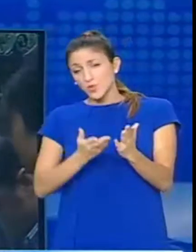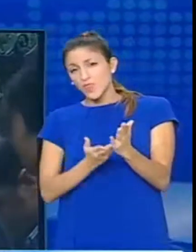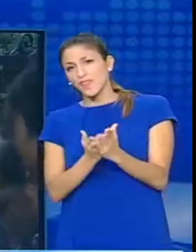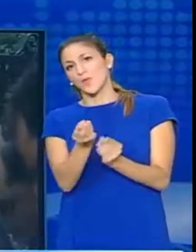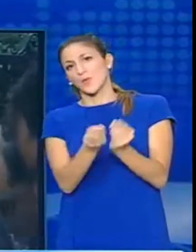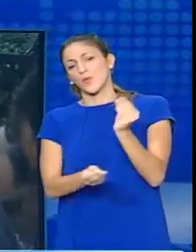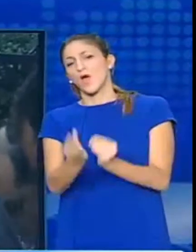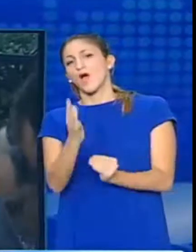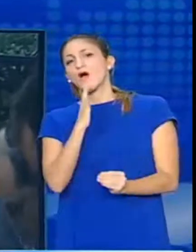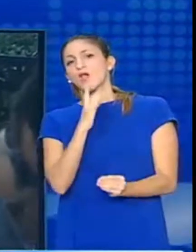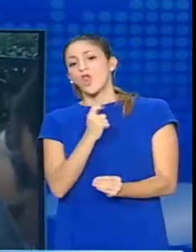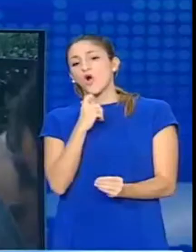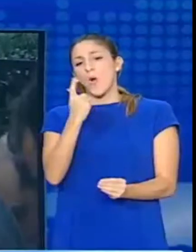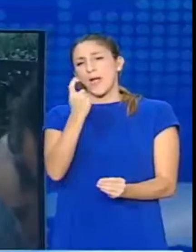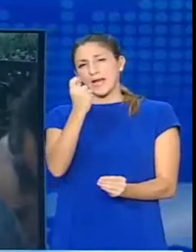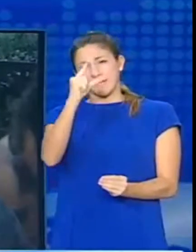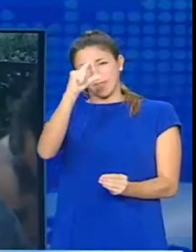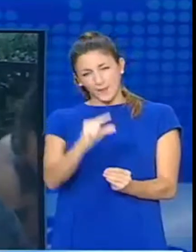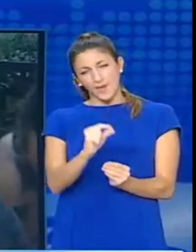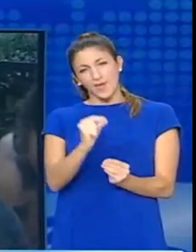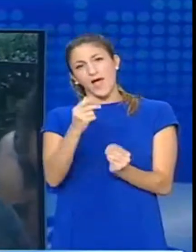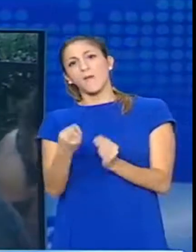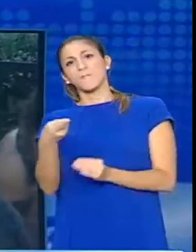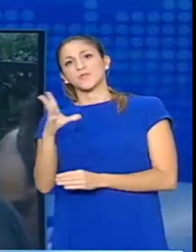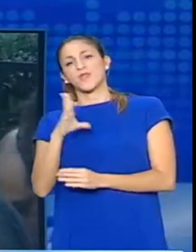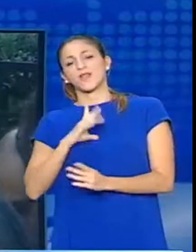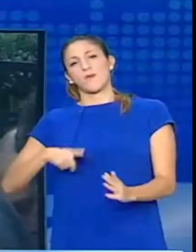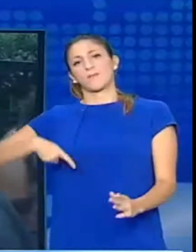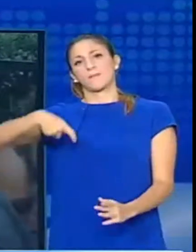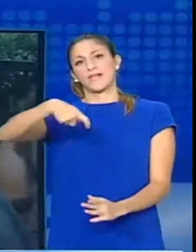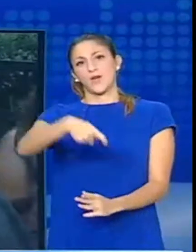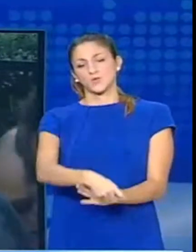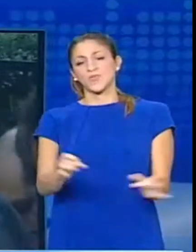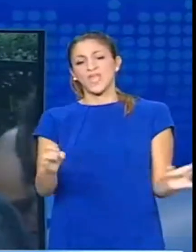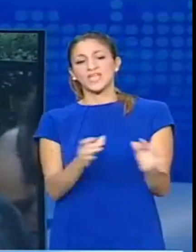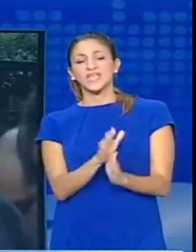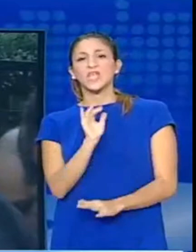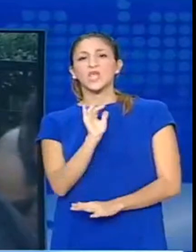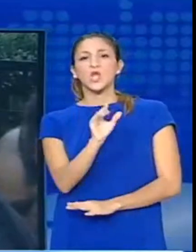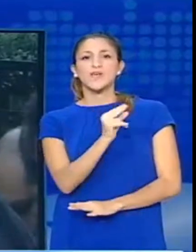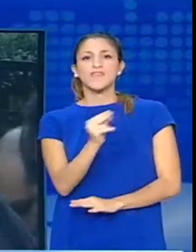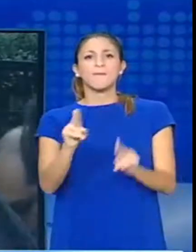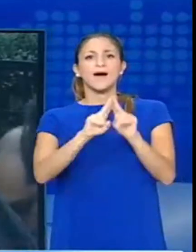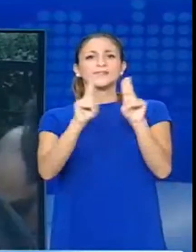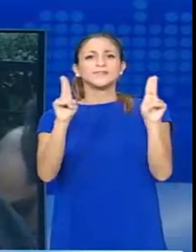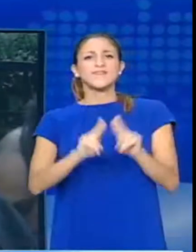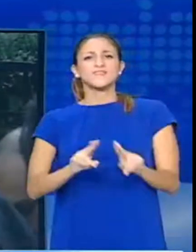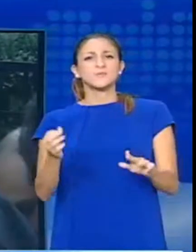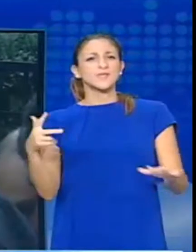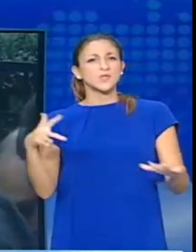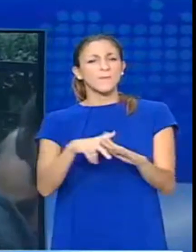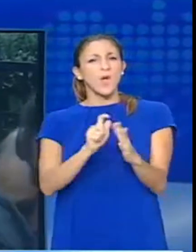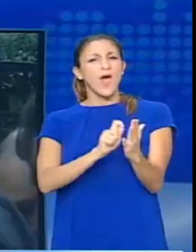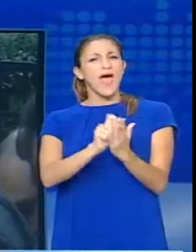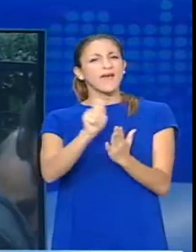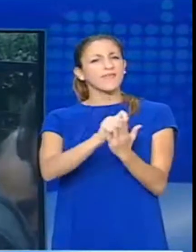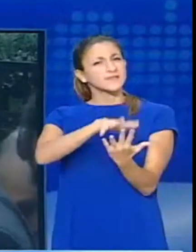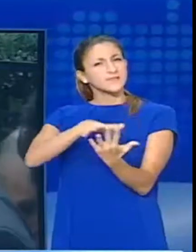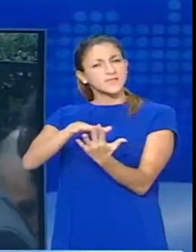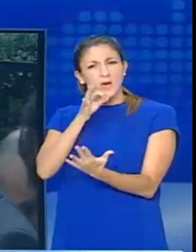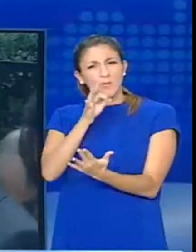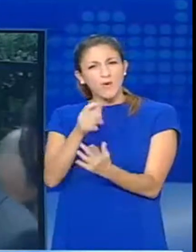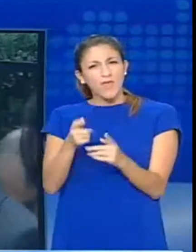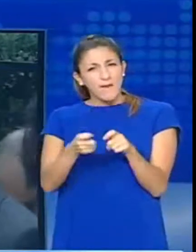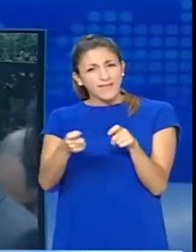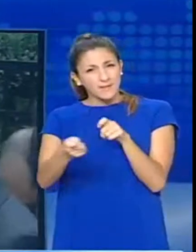θα εισπράττονται λιγότερα χρήματα από περισσότερους. Ενώ σε ερώτηση για την έκθεση του Διευνούς Νομισματικού Ταμείου που προβλέπει μέτρα για τη χώρα